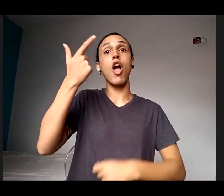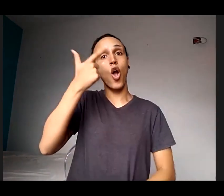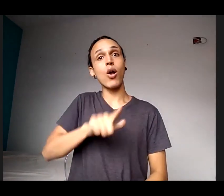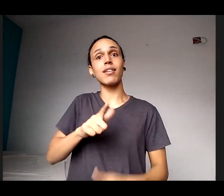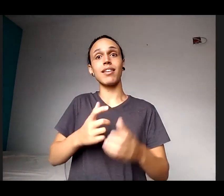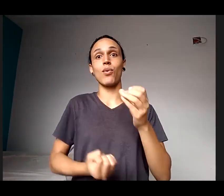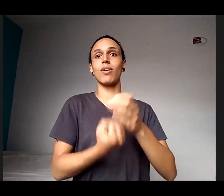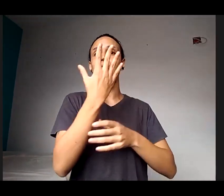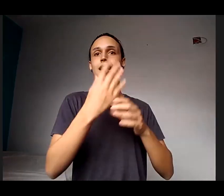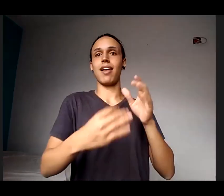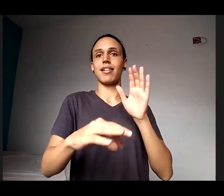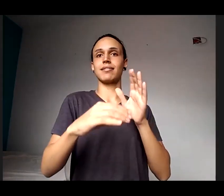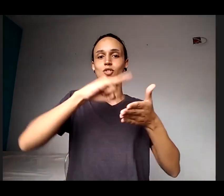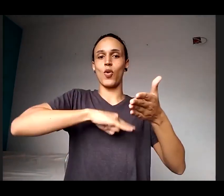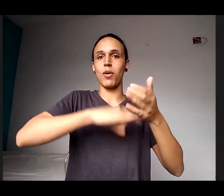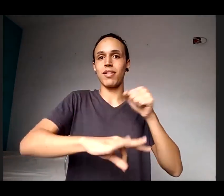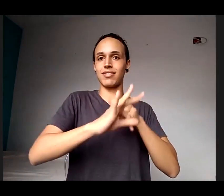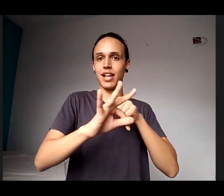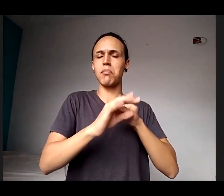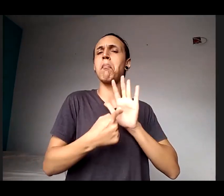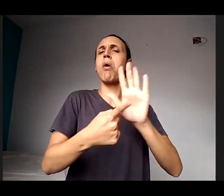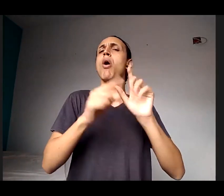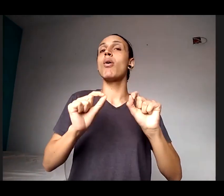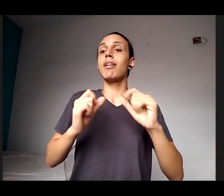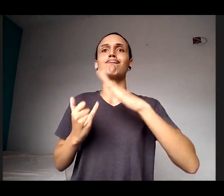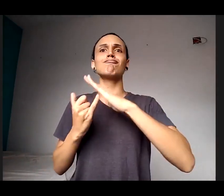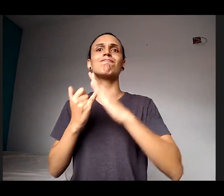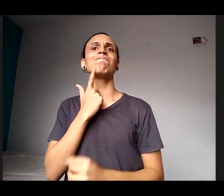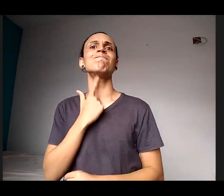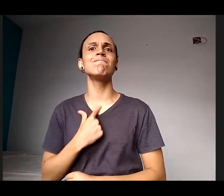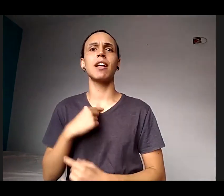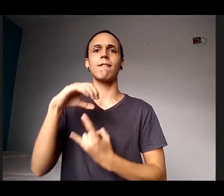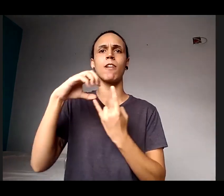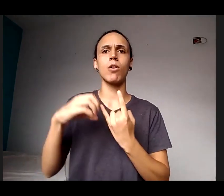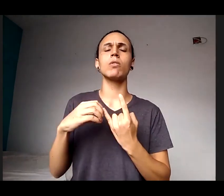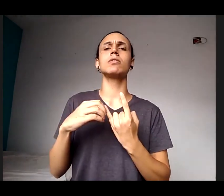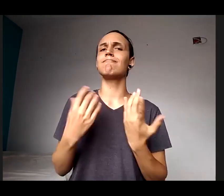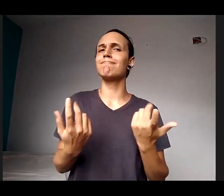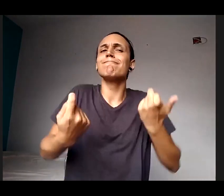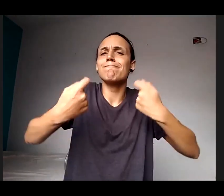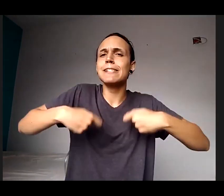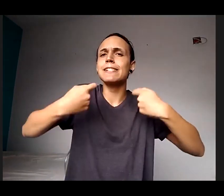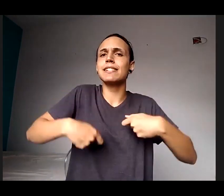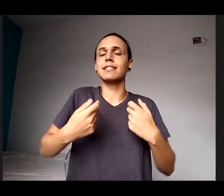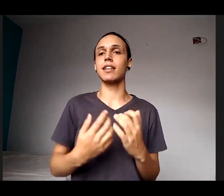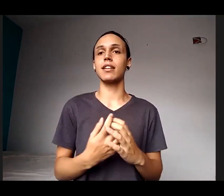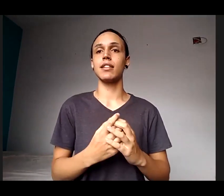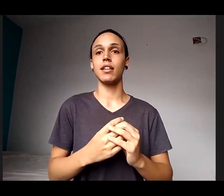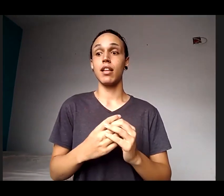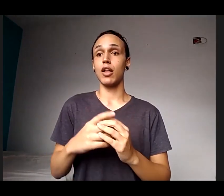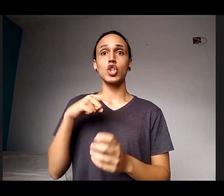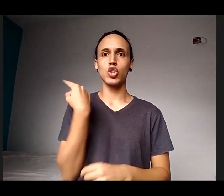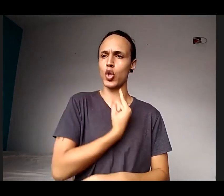institucional, eu acho, de traduzir, de transformar aquilo que está nas nossas políticas, nas nossas